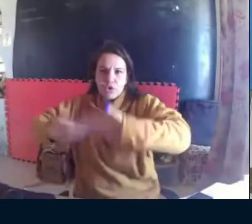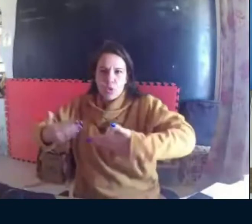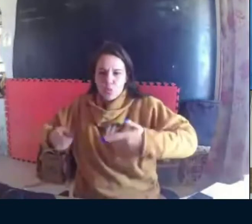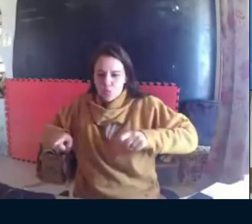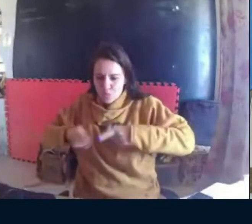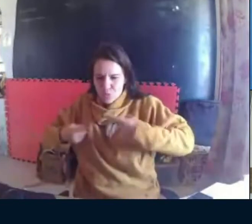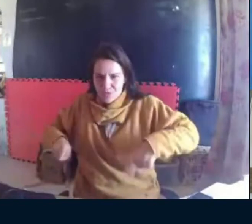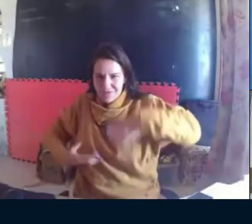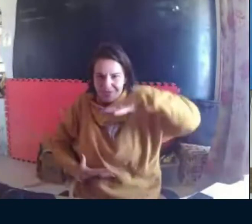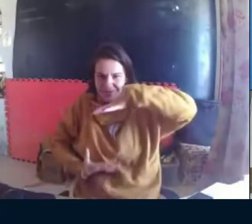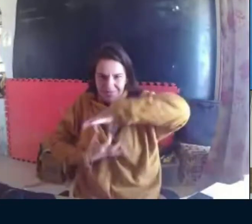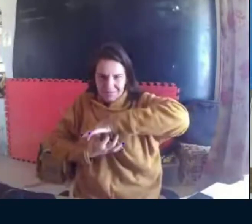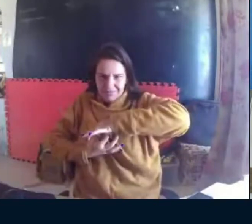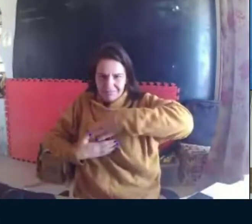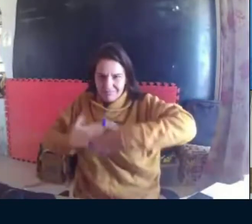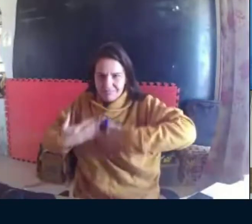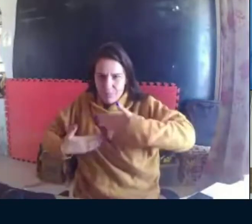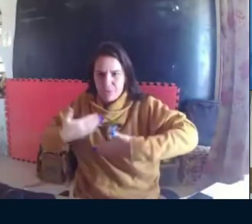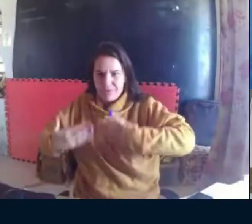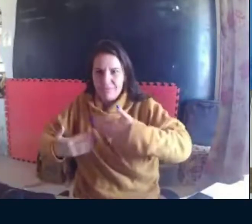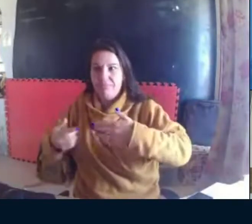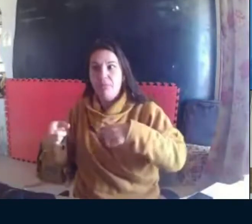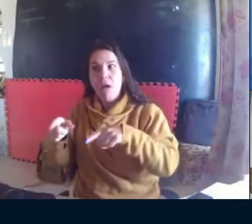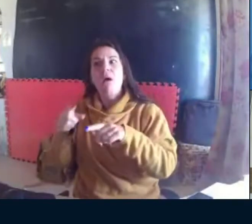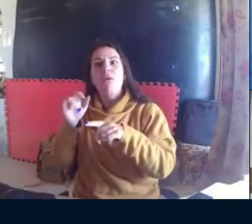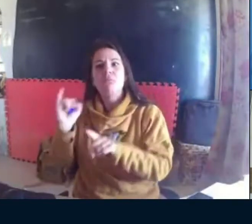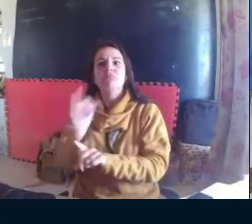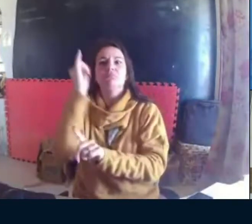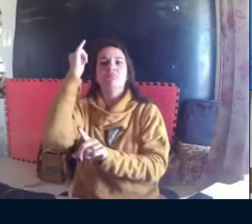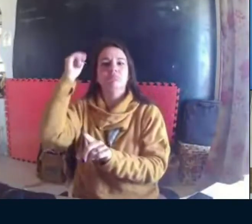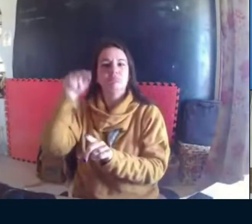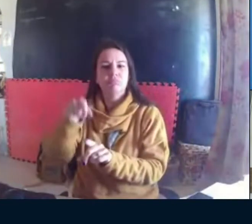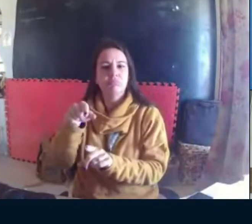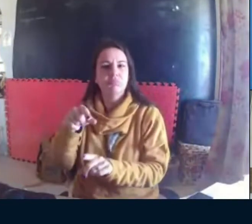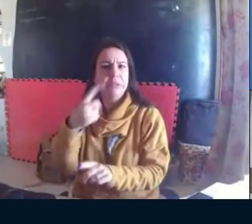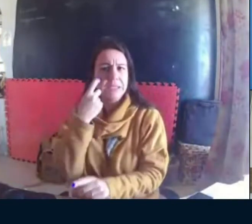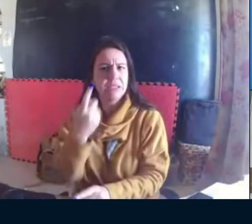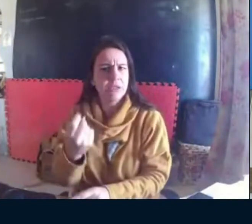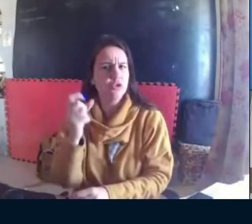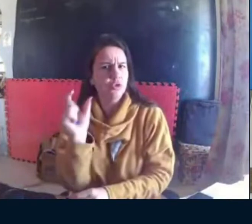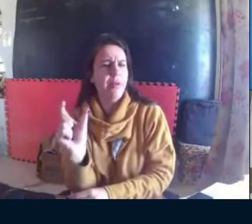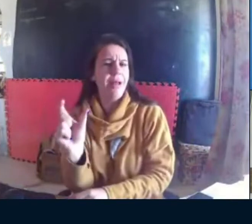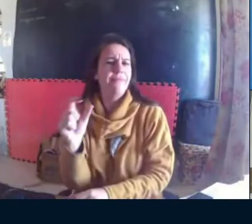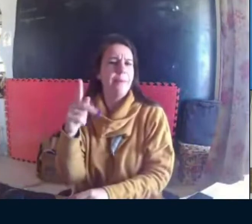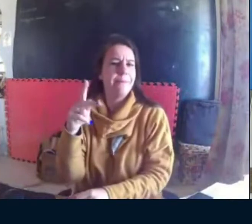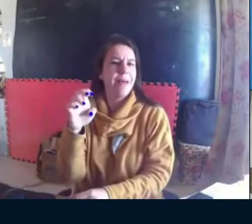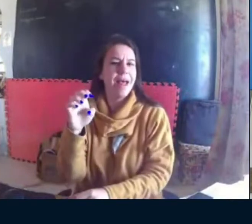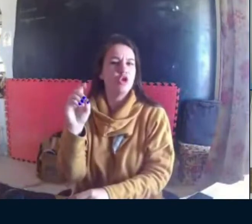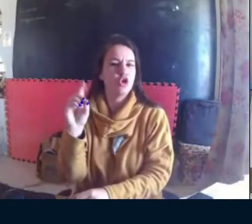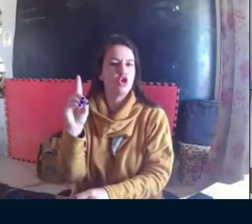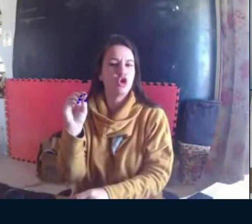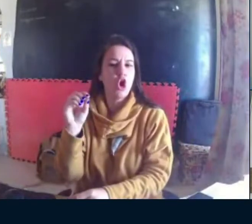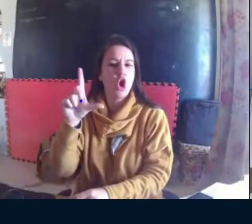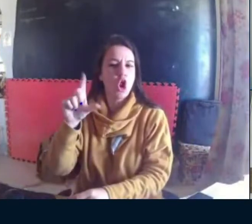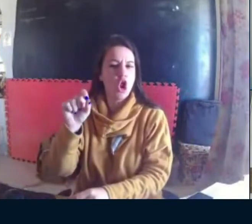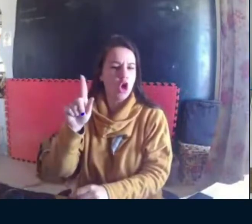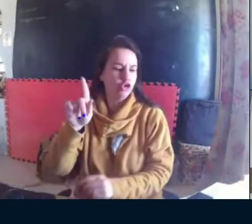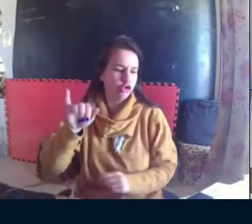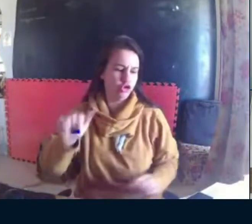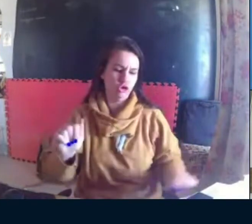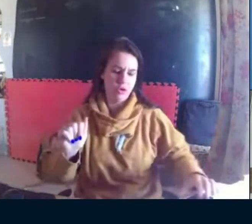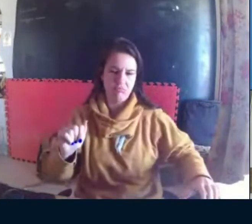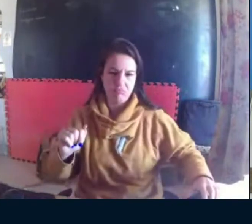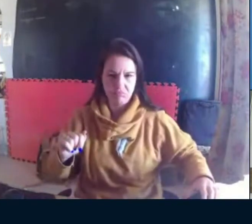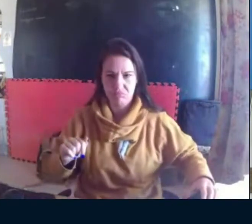O qual seria um contexto diretamente relacionado à música em